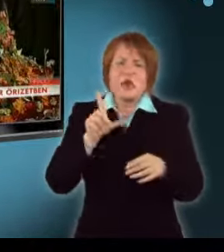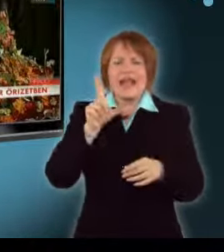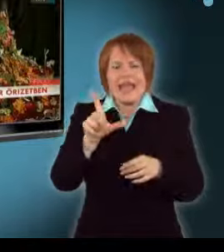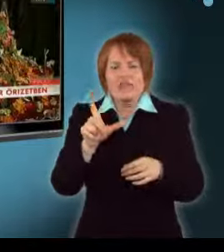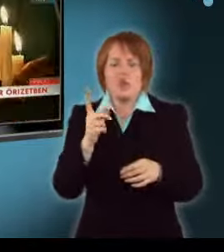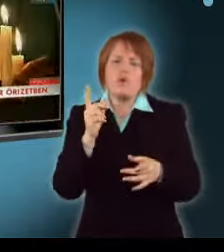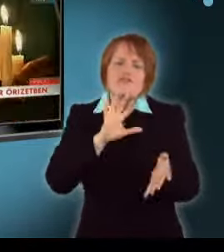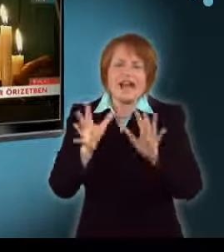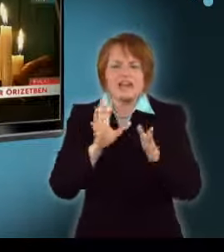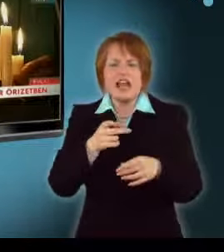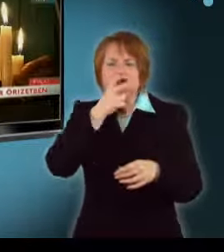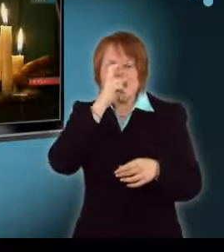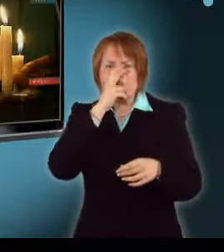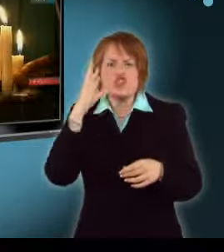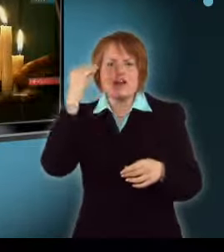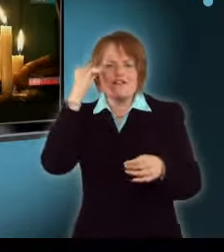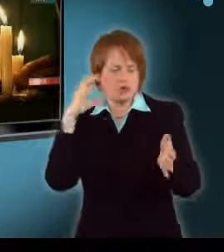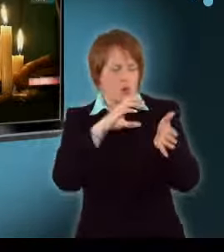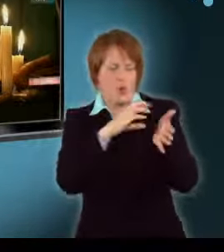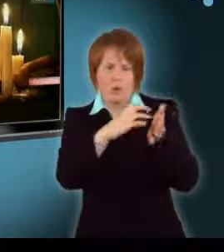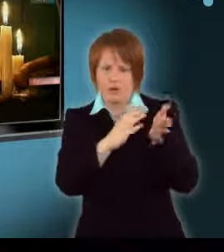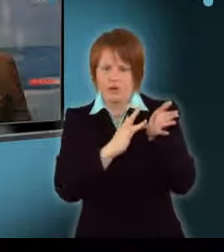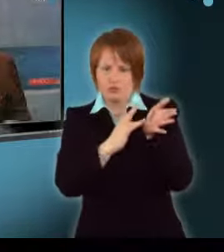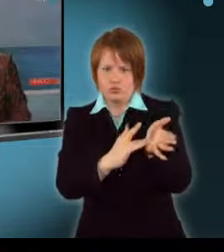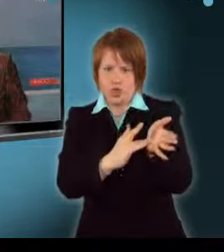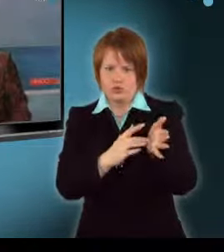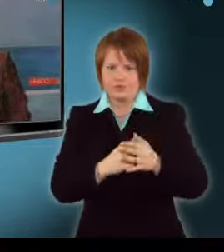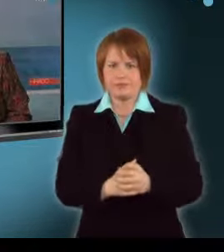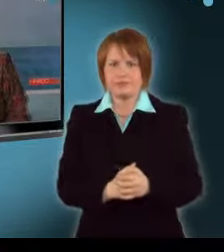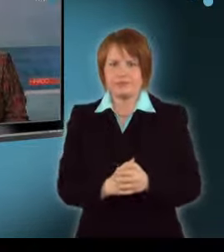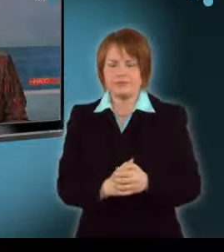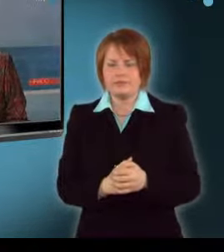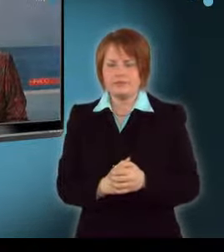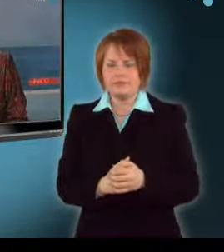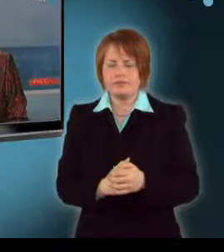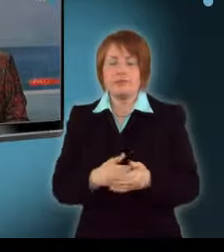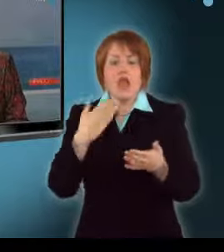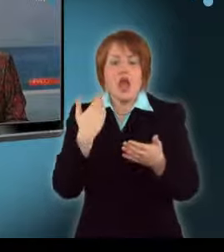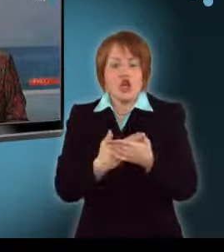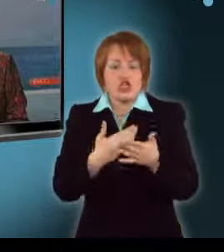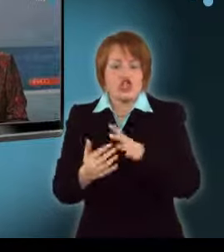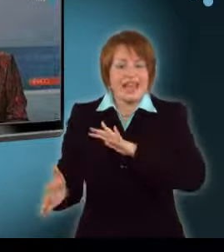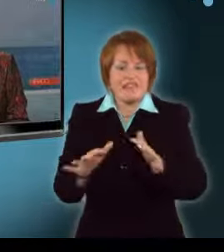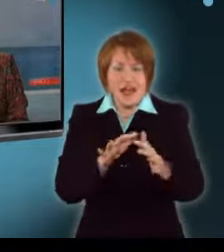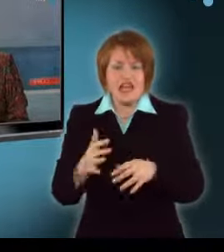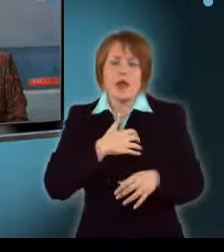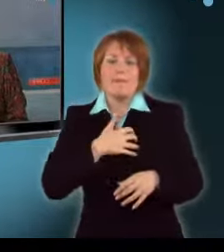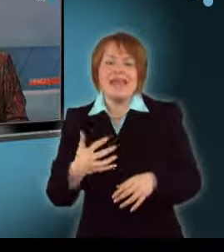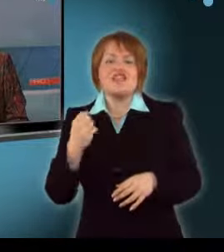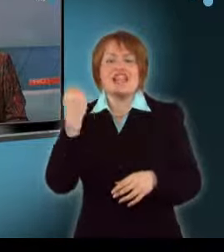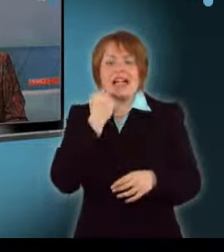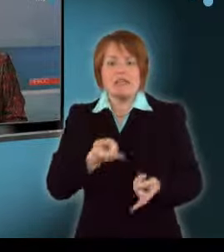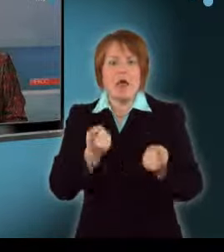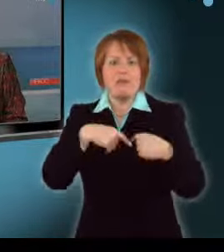két feltételezett terrorista fotóját közölték. Profitálhat a gazdasági válságból a dácsia.